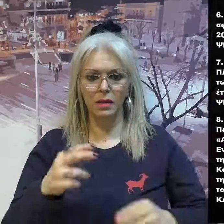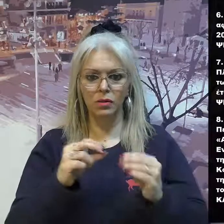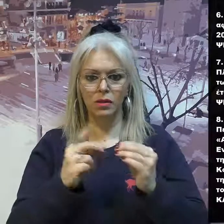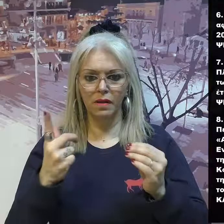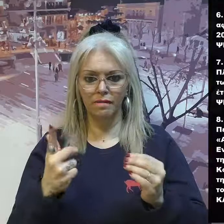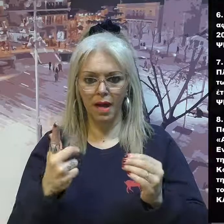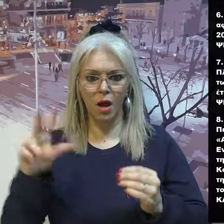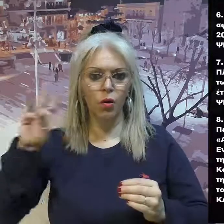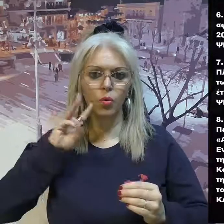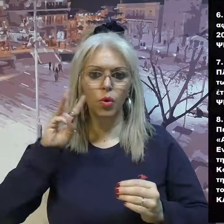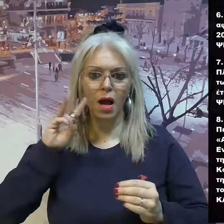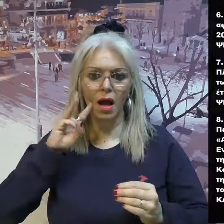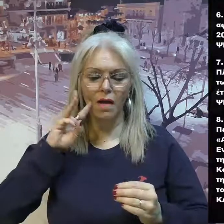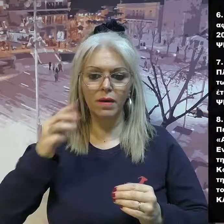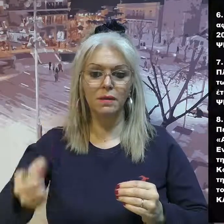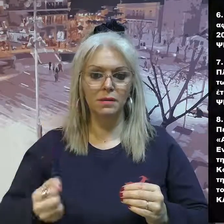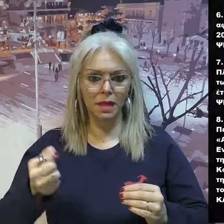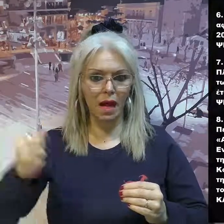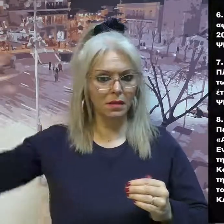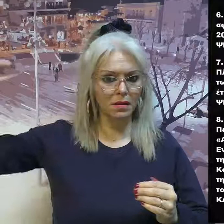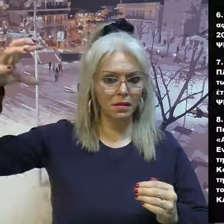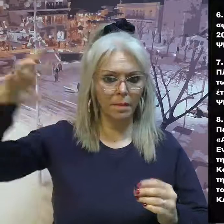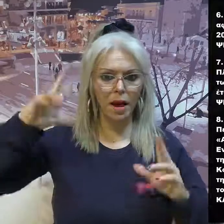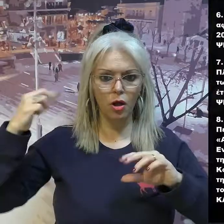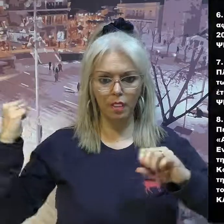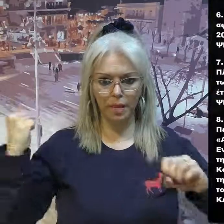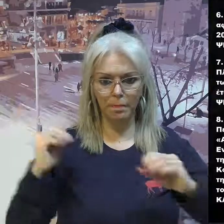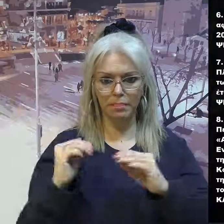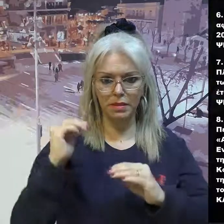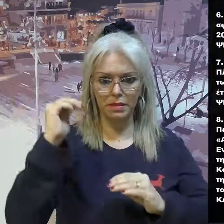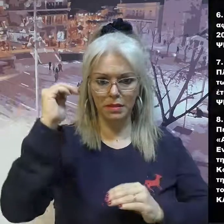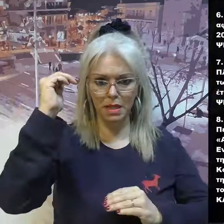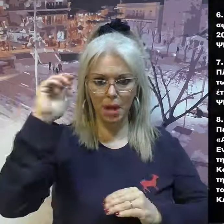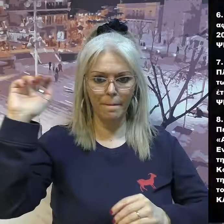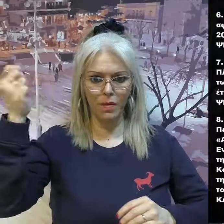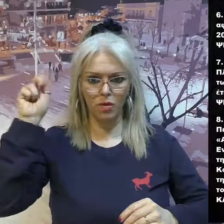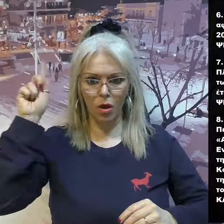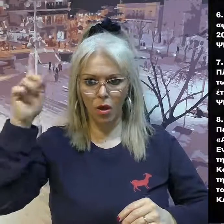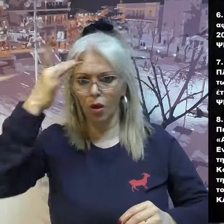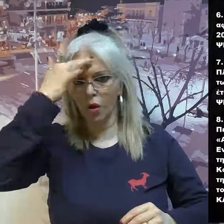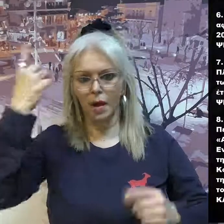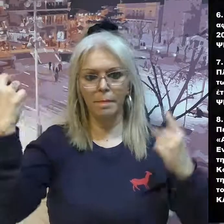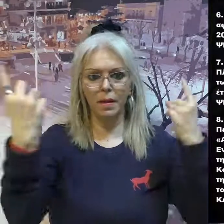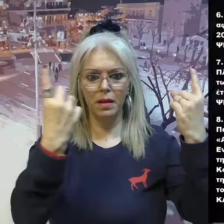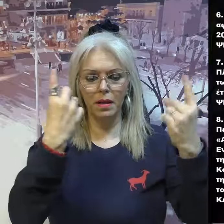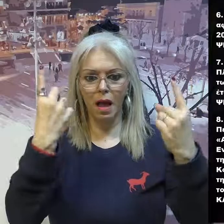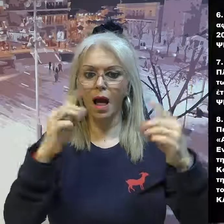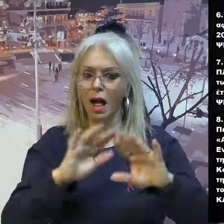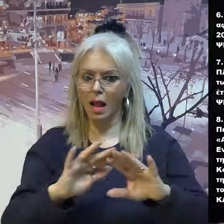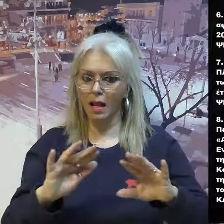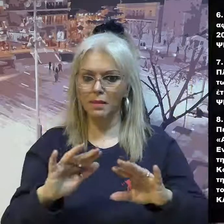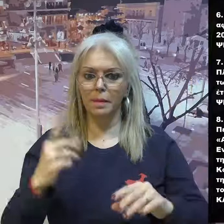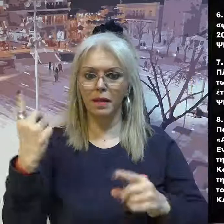ενέργειας, ισχύως 27,3 ΜΒ, στη θέση σταθμός της Δημοτικής Ενότητας Δημητρίου Υψηλάντη, του Δήμου